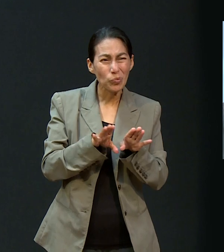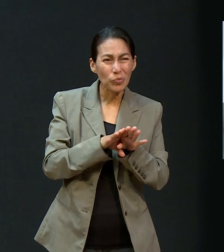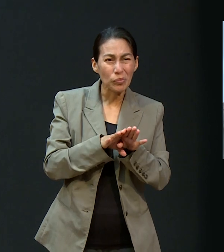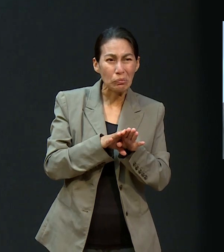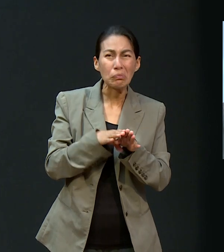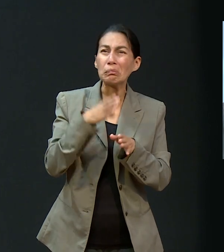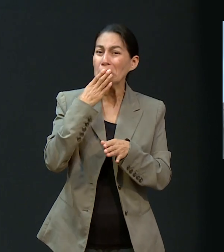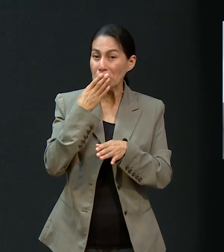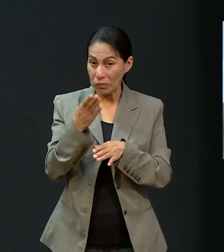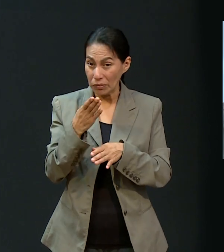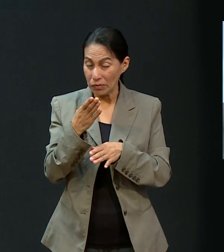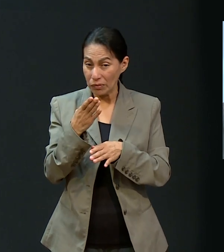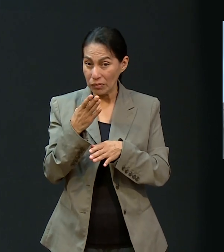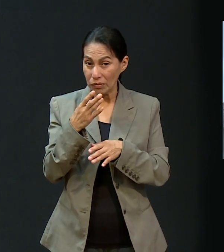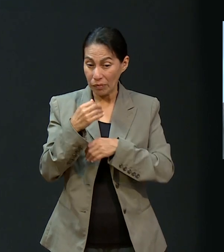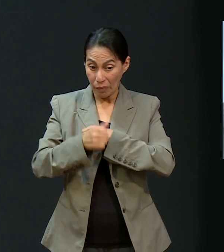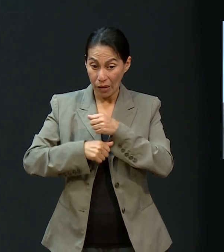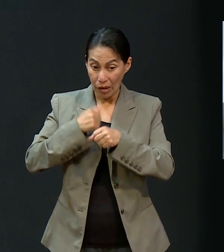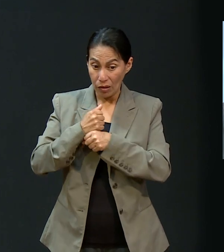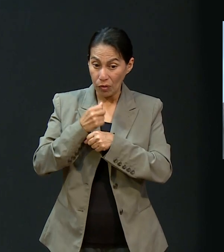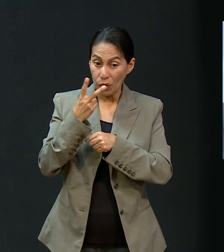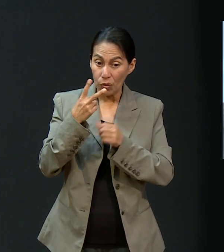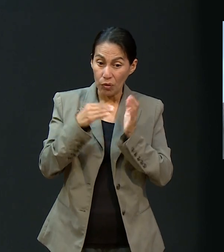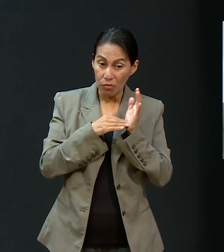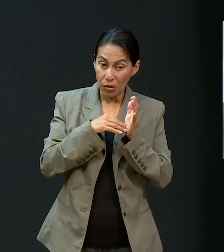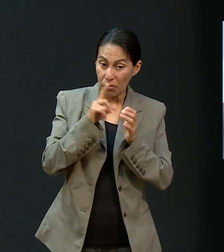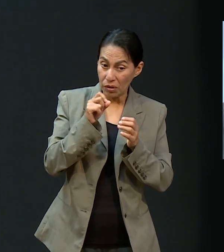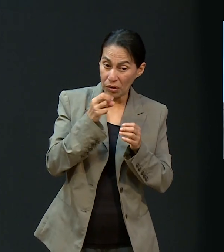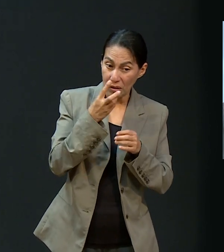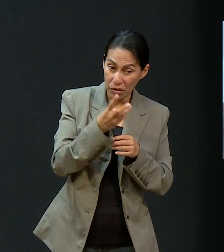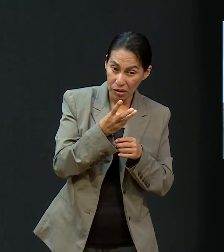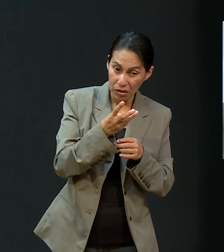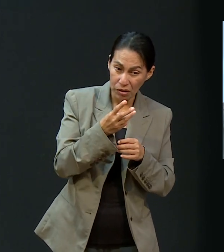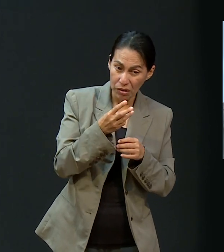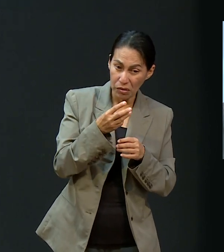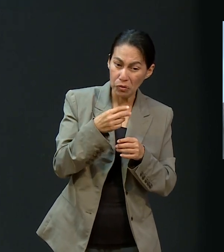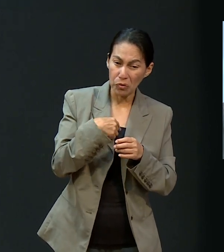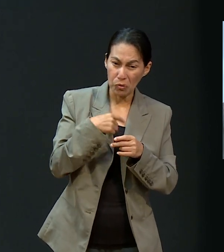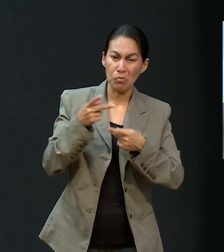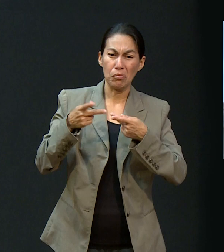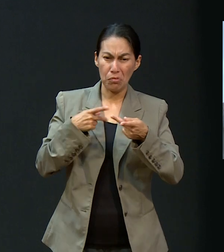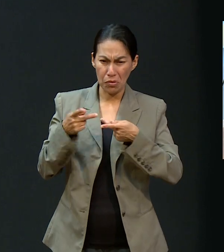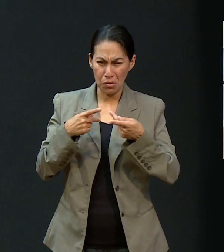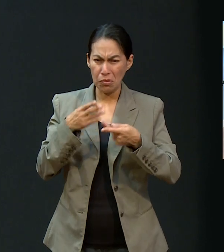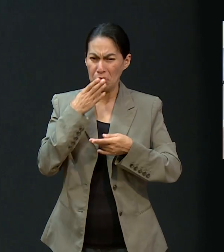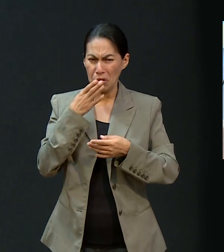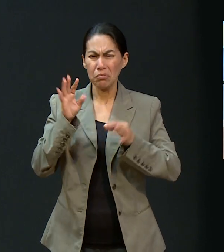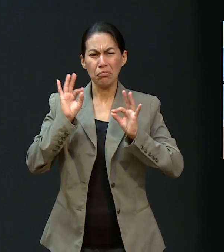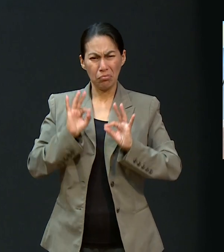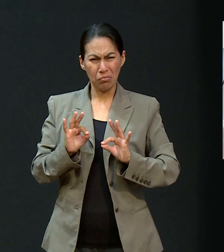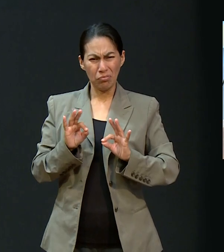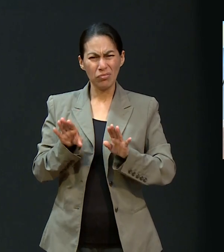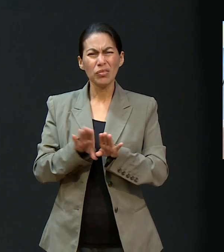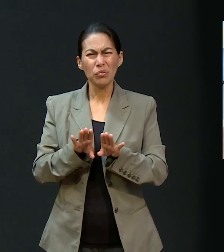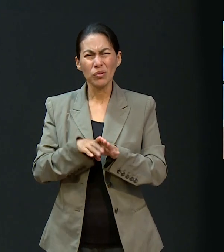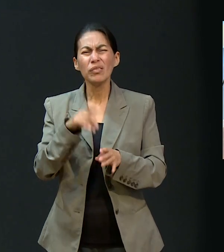2023? ¿O qué posibilidades tendría yo de prepararme para enfrentar mejor el 2023?